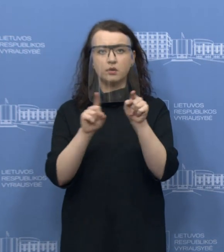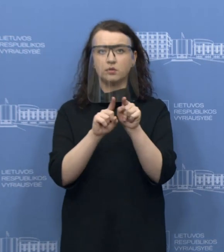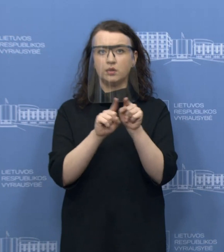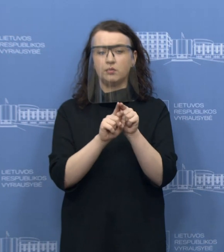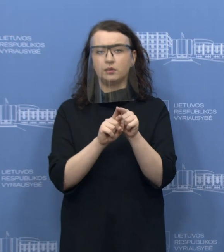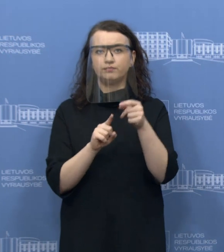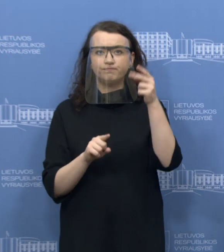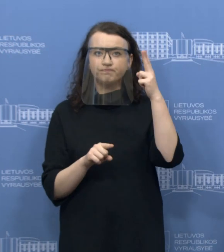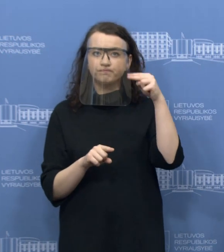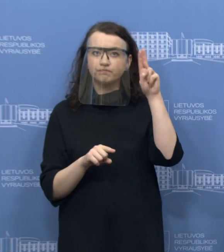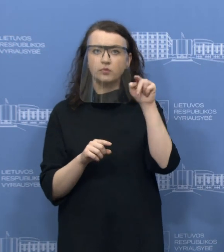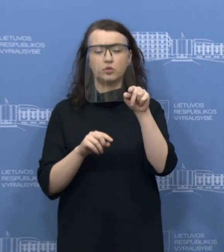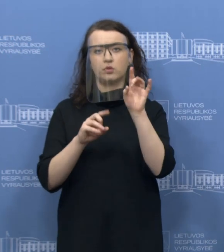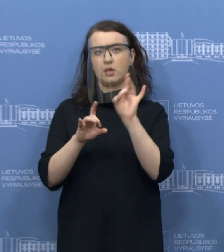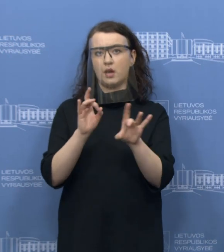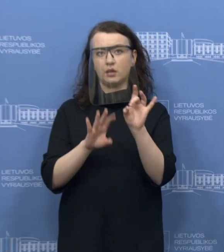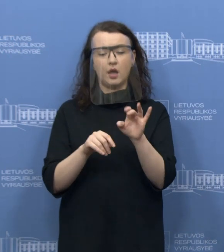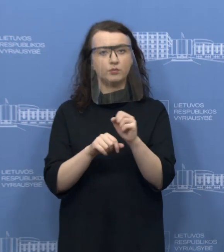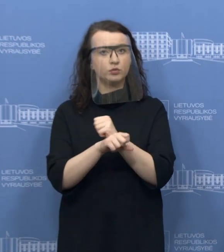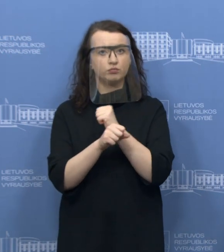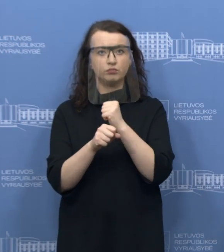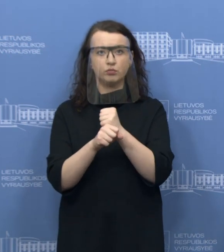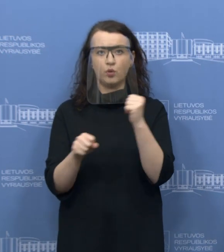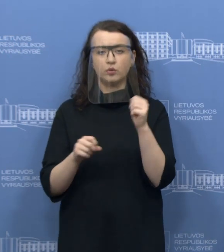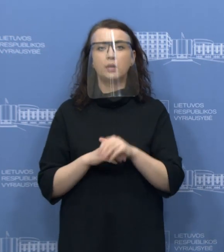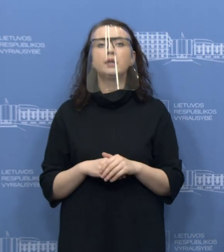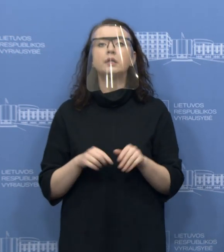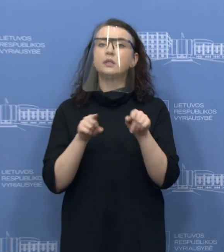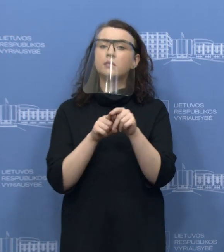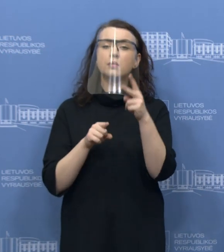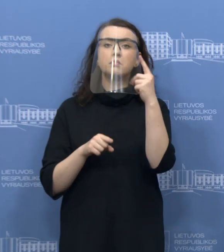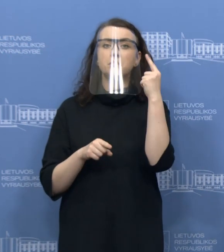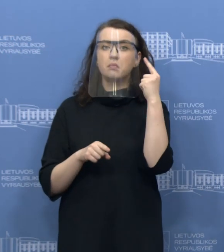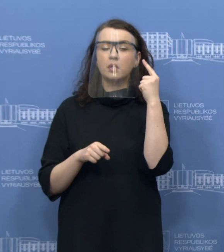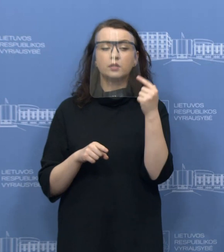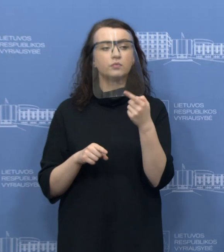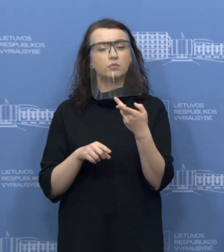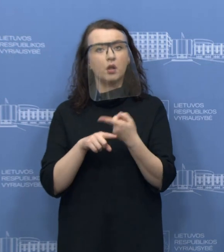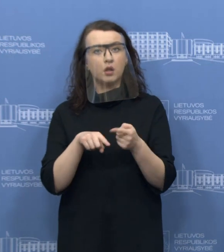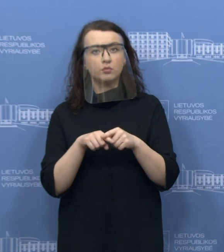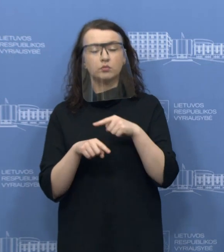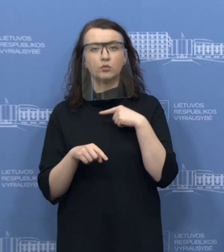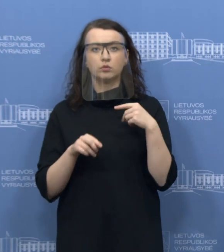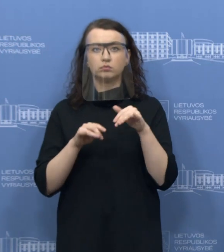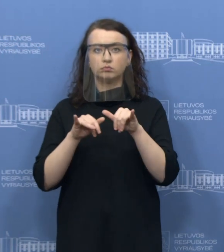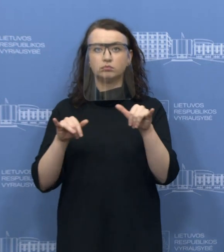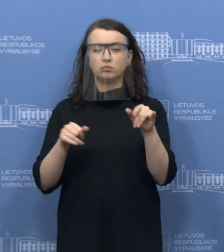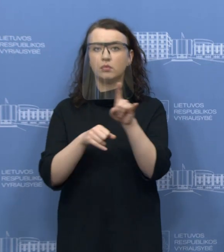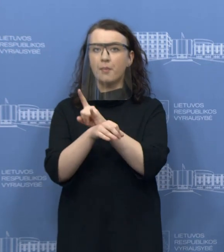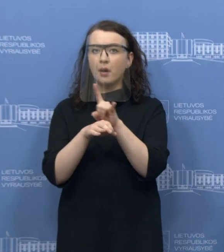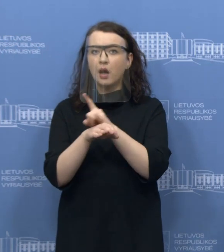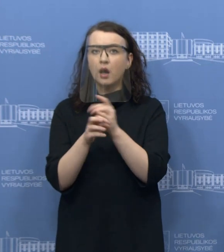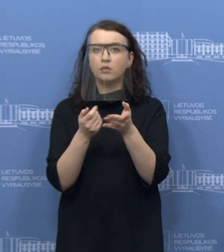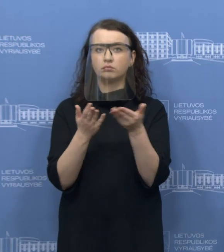tokios reklamos atitinkamai negali būti. Taip pat pastebime labai didėjantį skaičių apgauliu